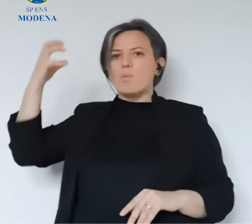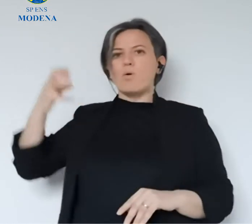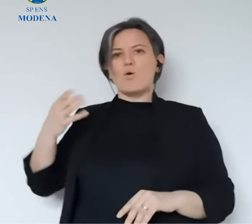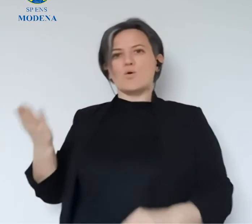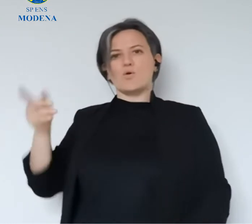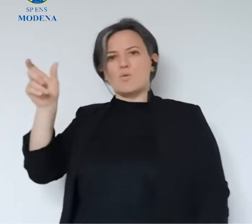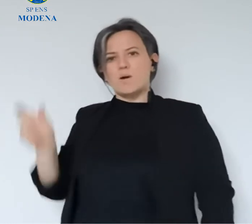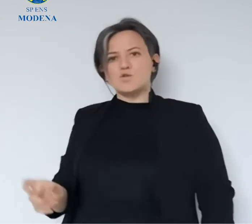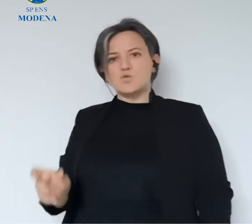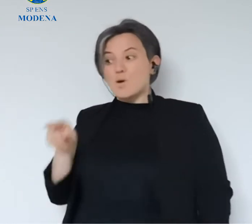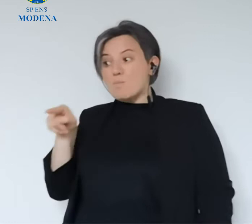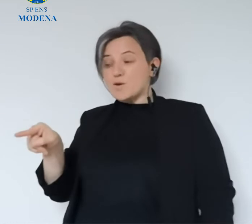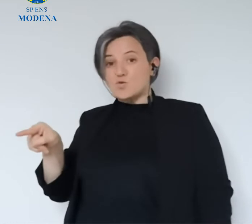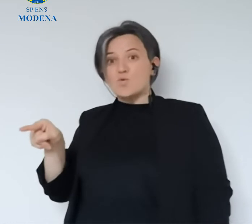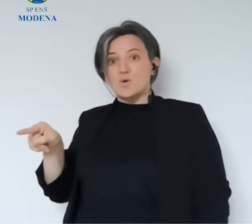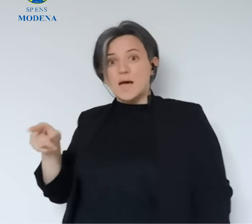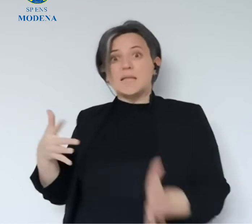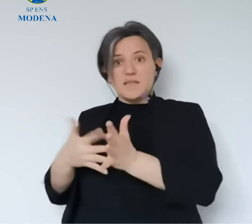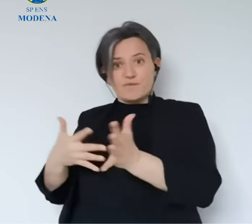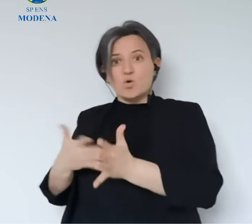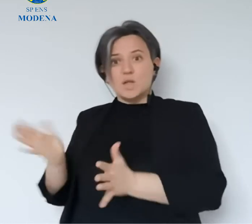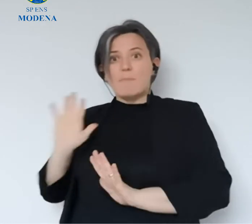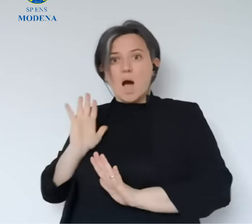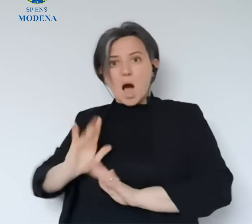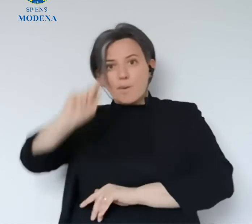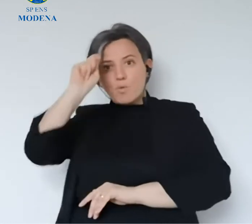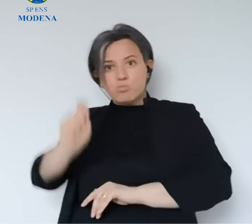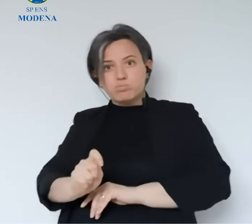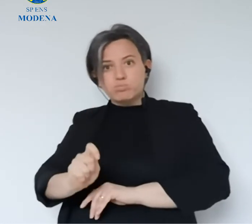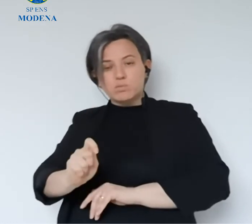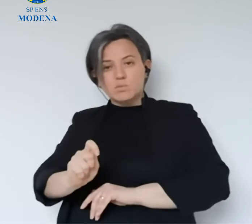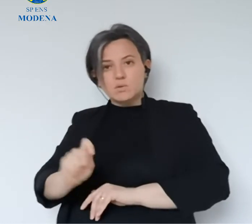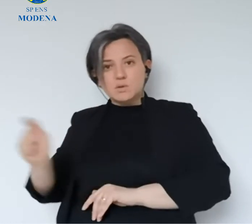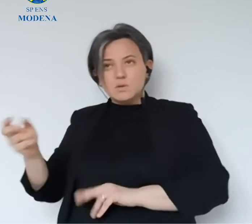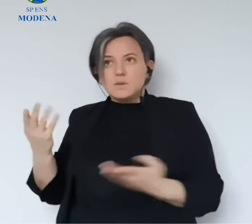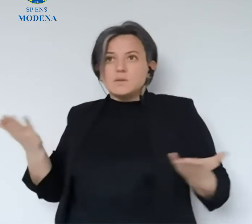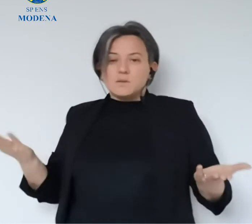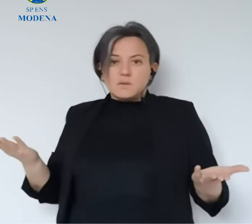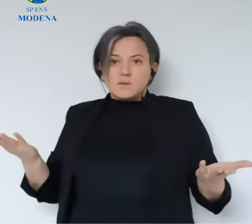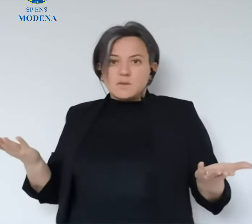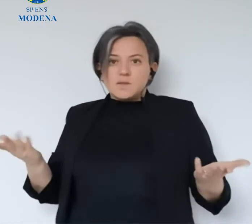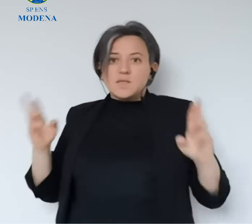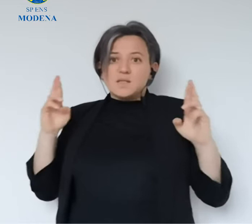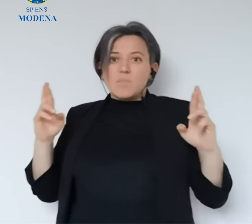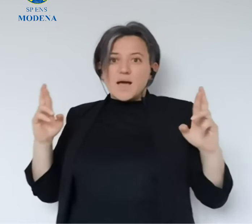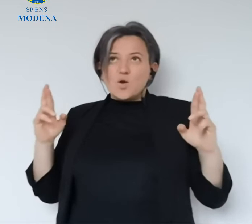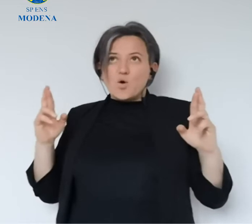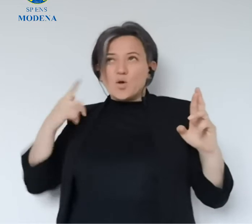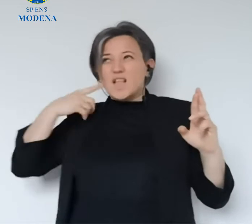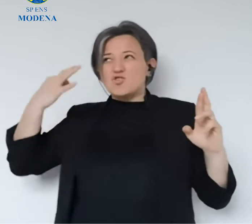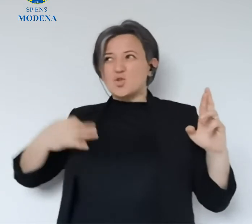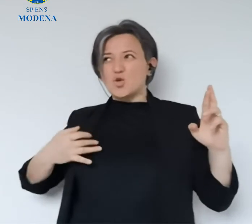però che mi fa dire che bisogna essere orgogliosi e che anche nella difficoltà chi ha queste dignità,